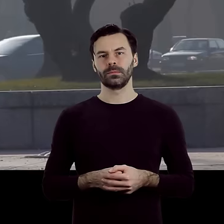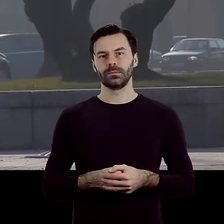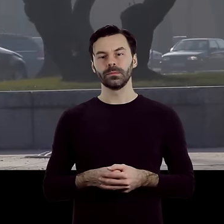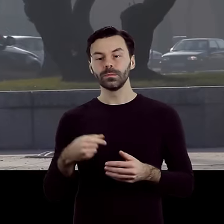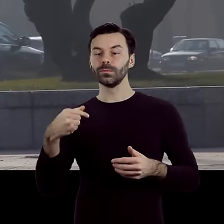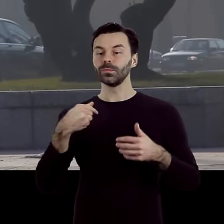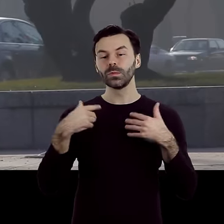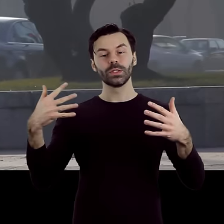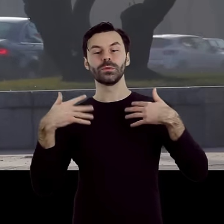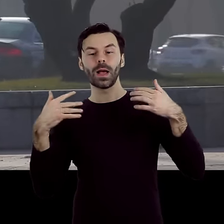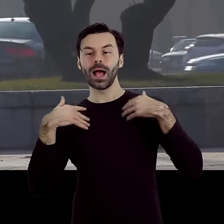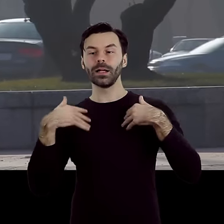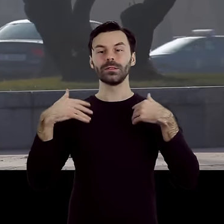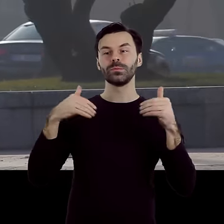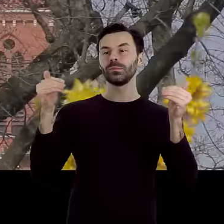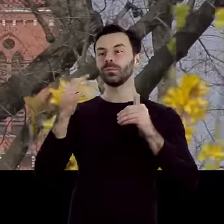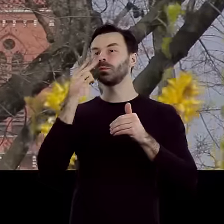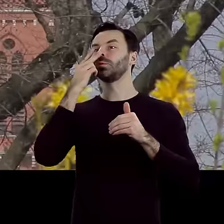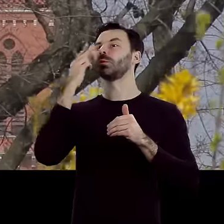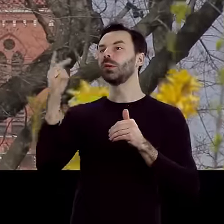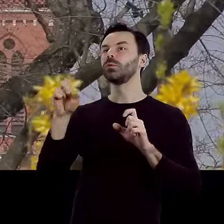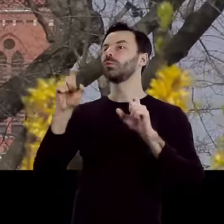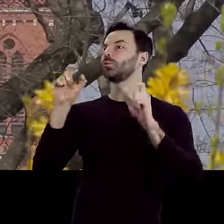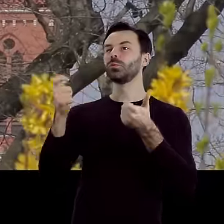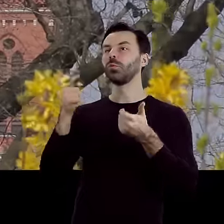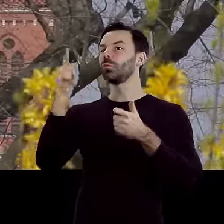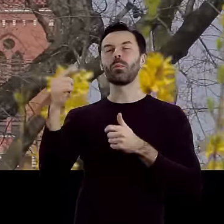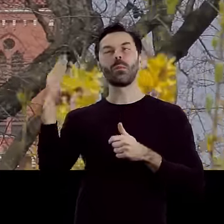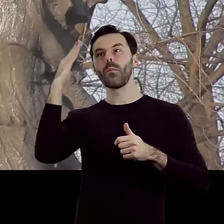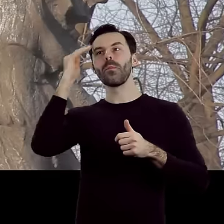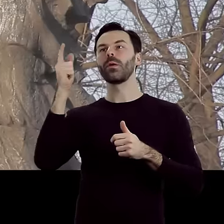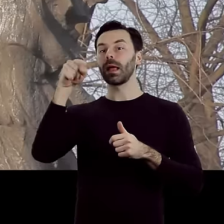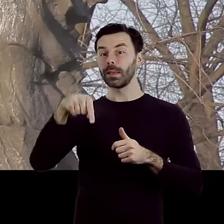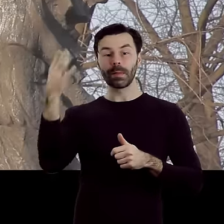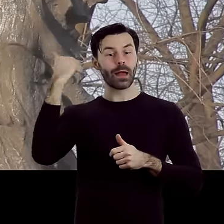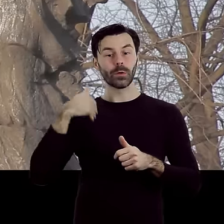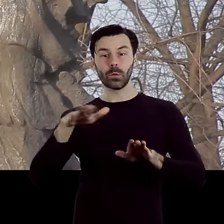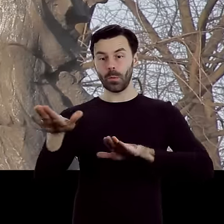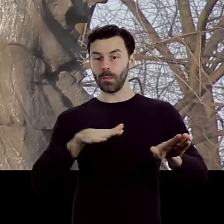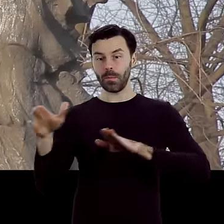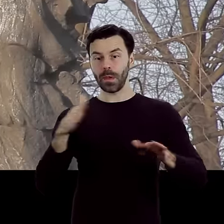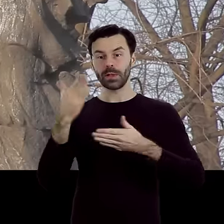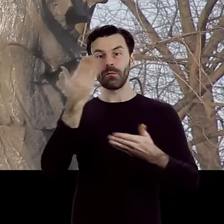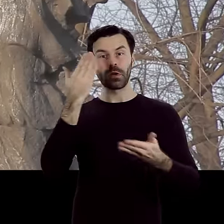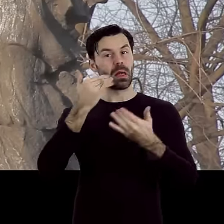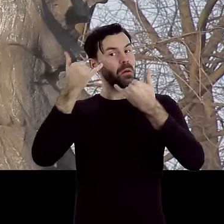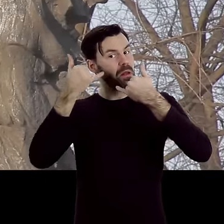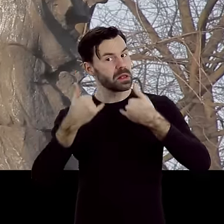Spacerując po okolicy można zauważyć pamiątki wskazujące na to, że kiedyś to miejsce wyglądało zupełnie inaczej.